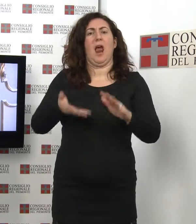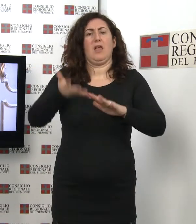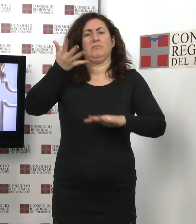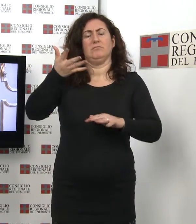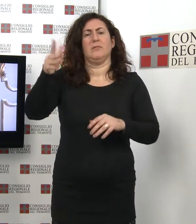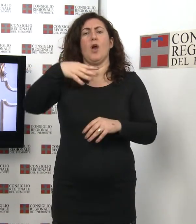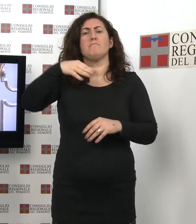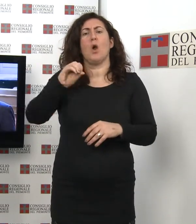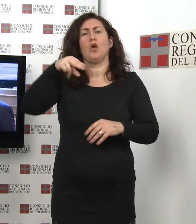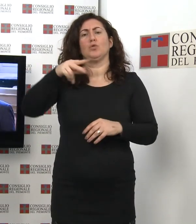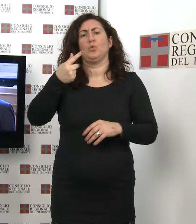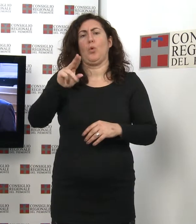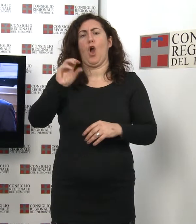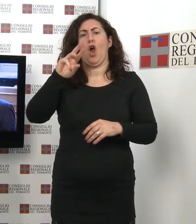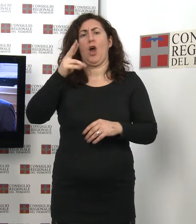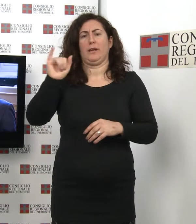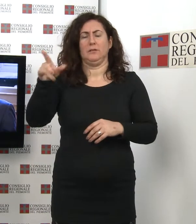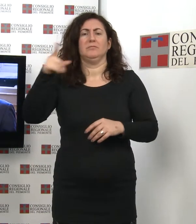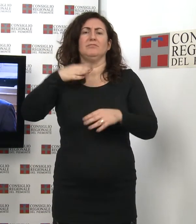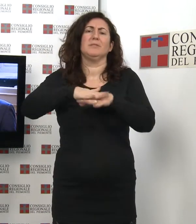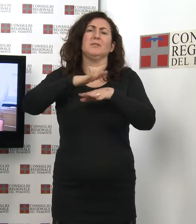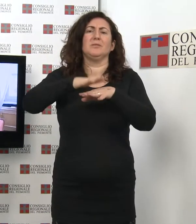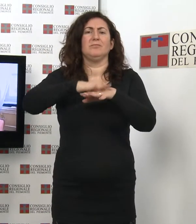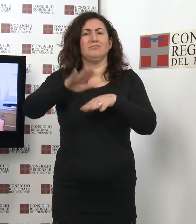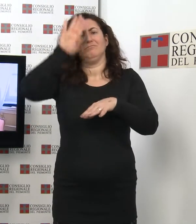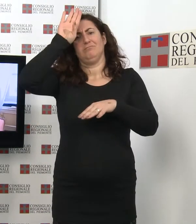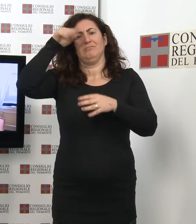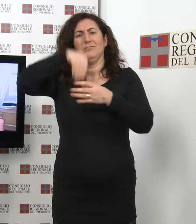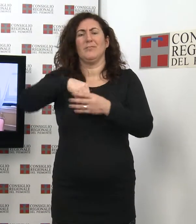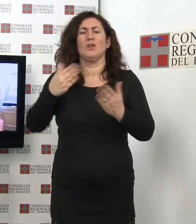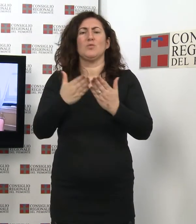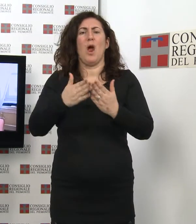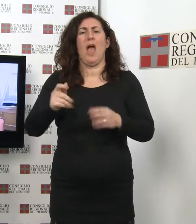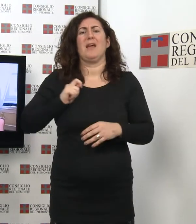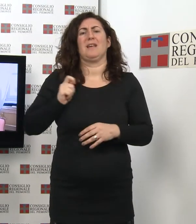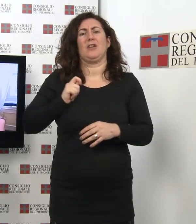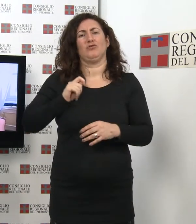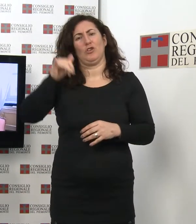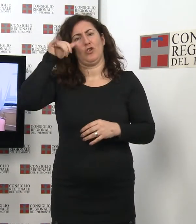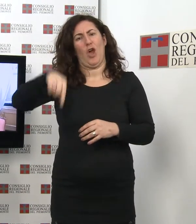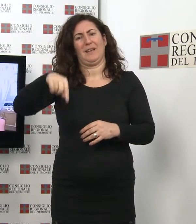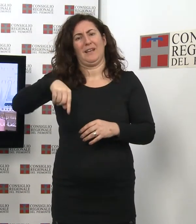comando della Scuola di Applicazione dell'Esercito di Torino. A Montuori succederà il generale di divisione Paolo Ruggero.